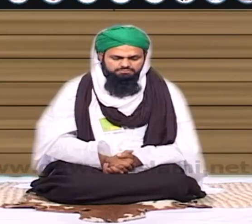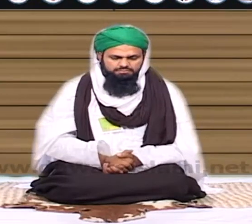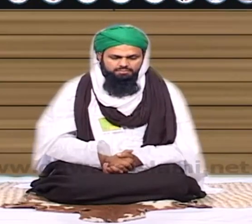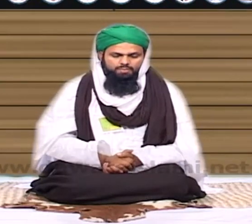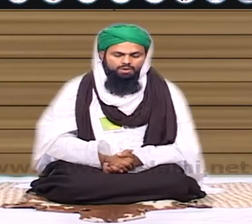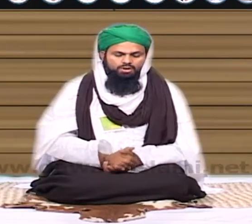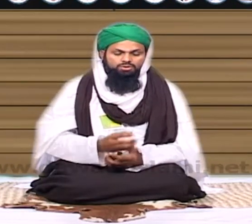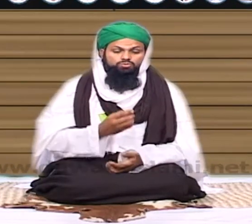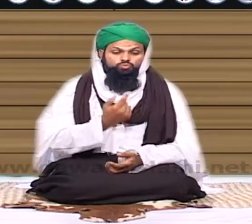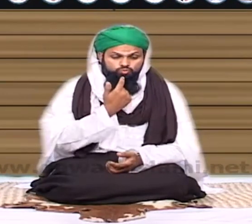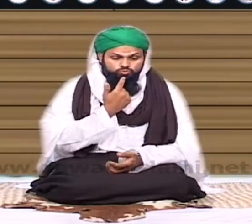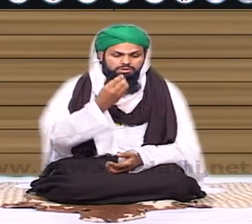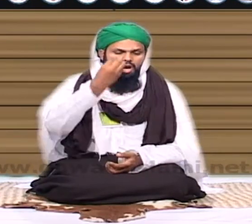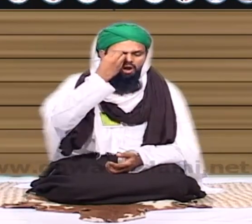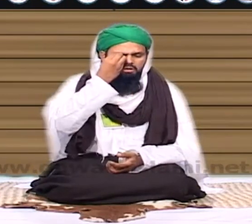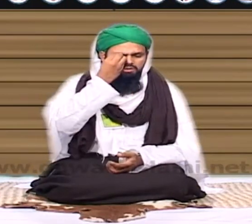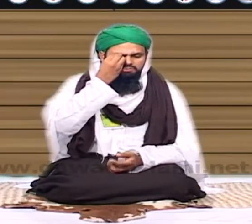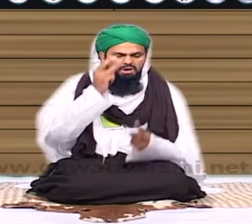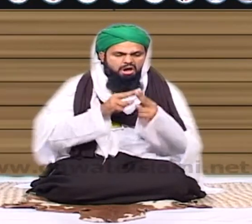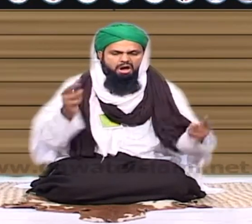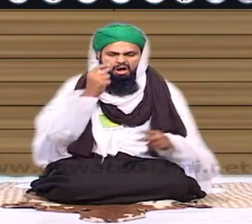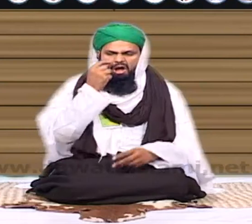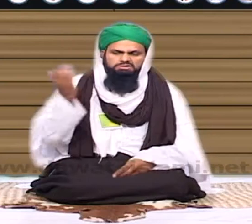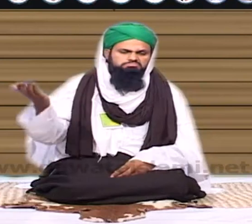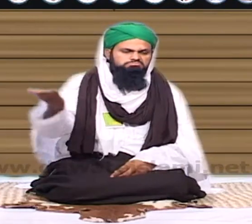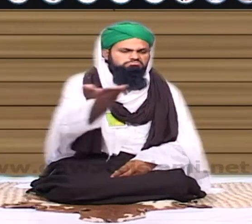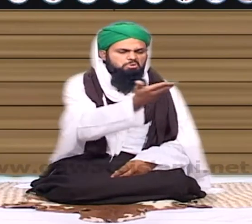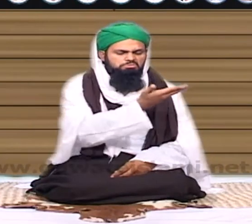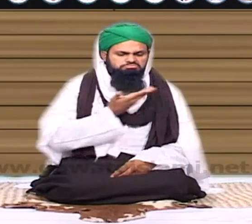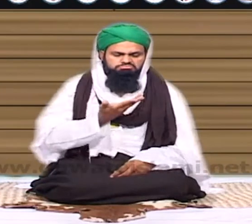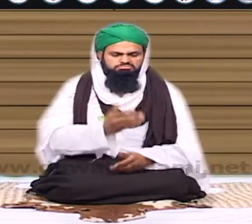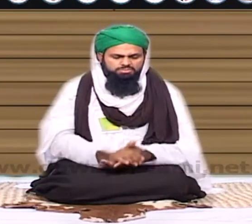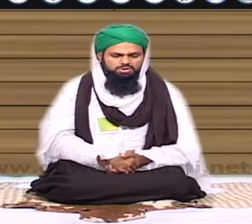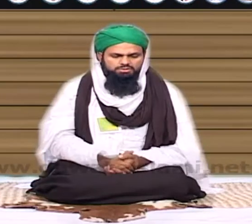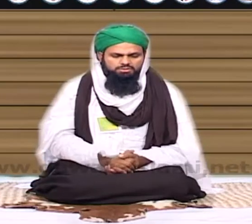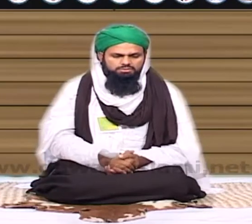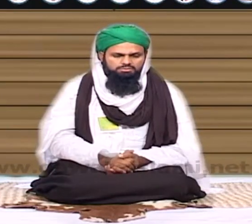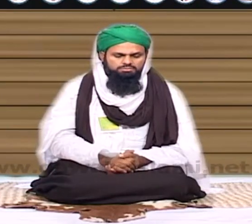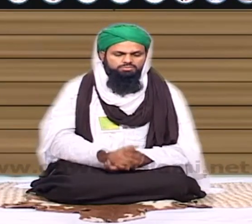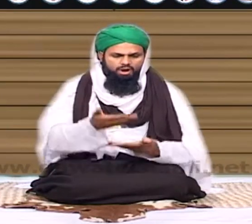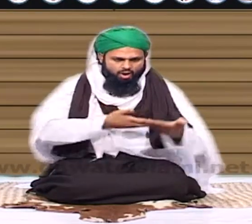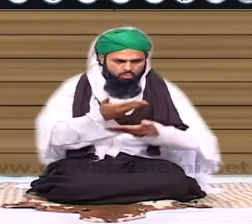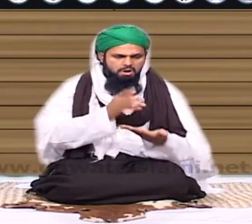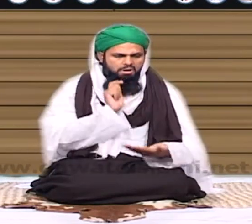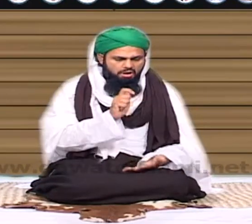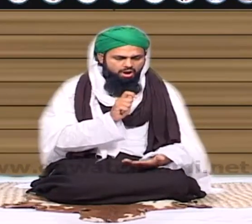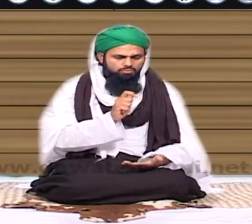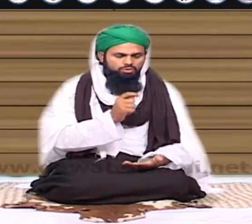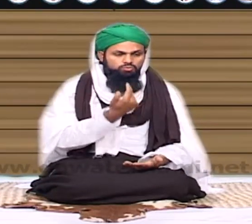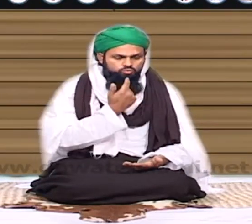تو آج کل جھوٹی قسمیں بھی آم ہیں ایک قسم کیا جتنی چاہو قسمیں کھلالو بیپاریوں سے ہمارے بیپاری